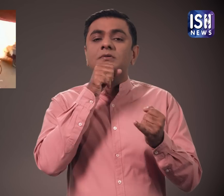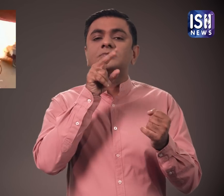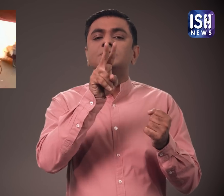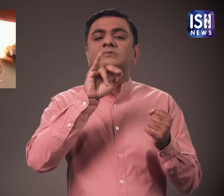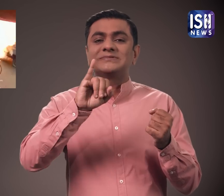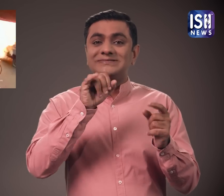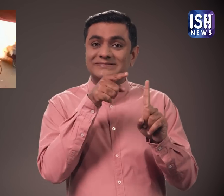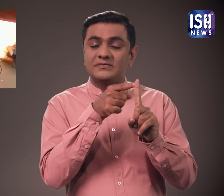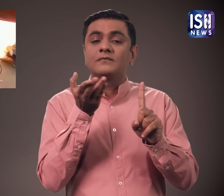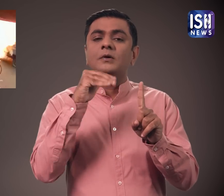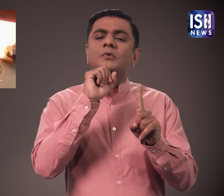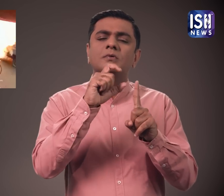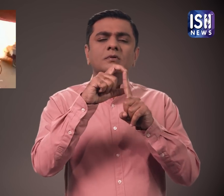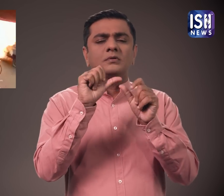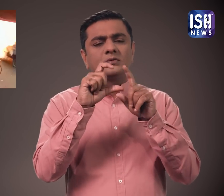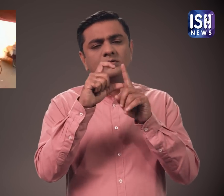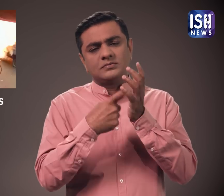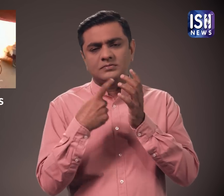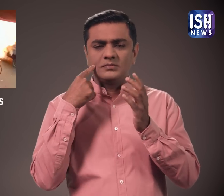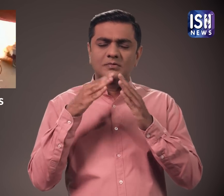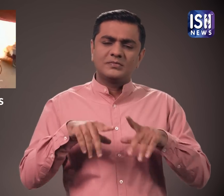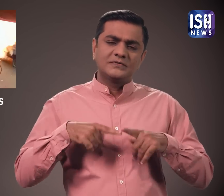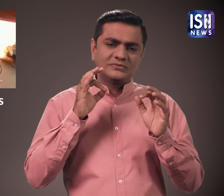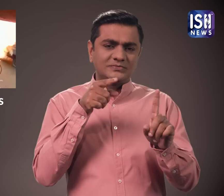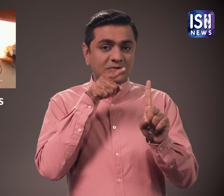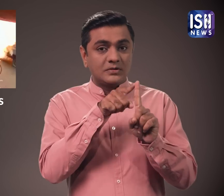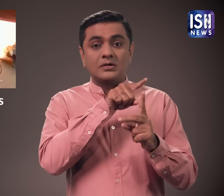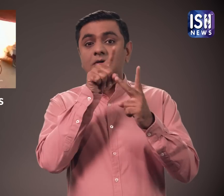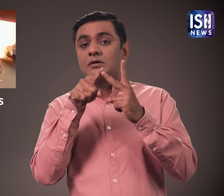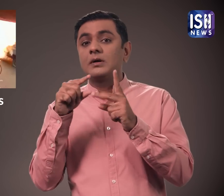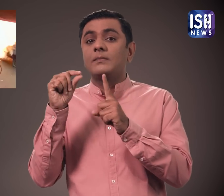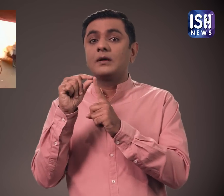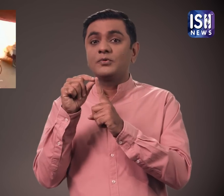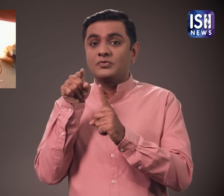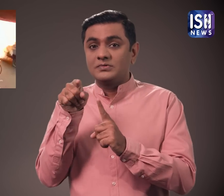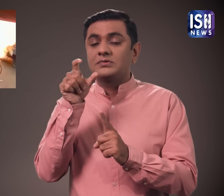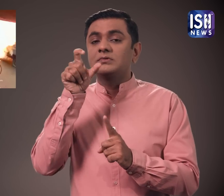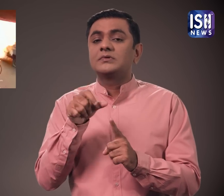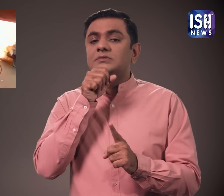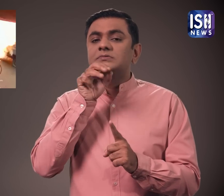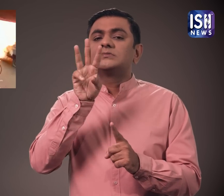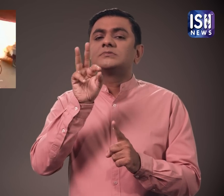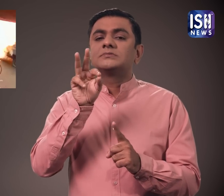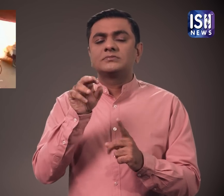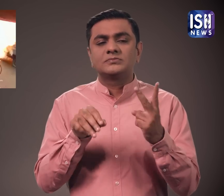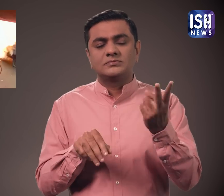और 30 साल के पप्पु को यात्रा के दौराण